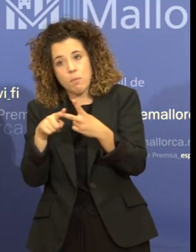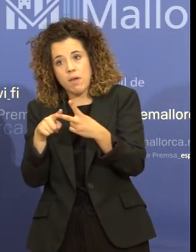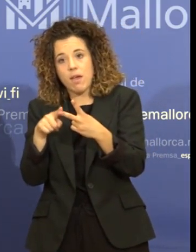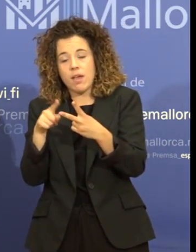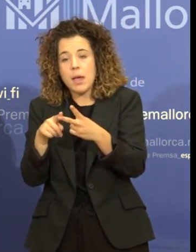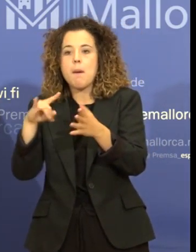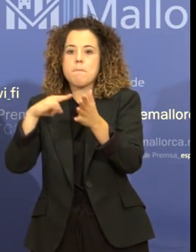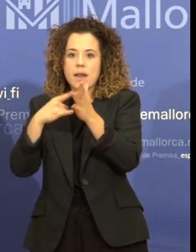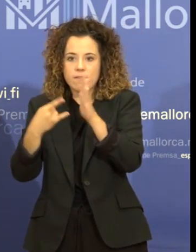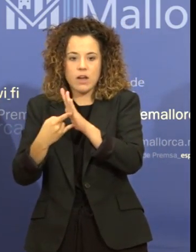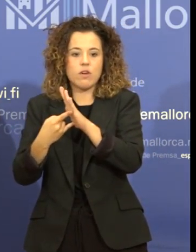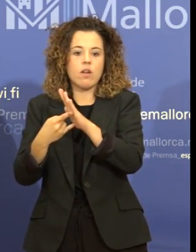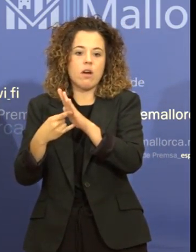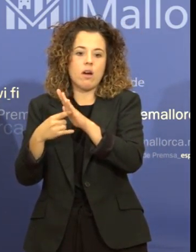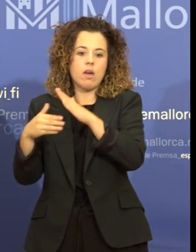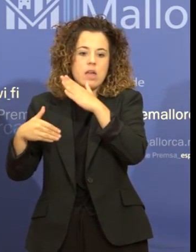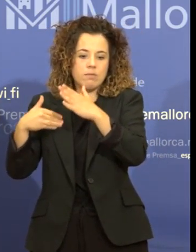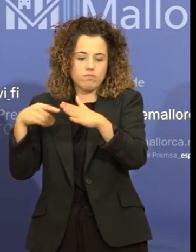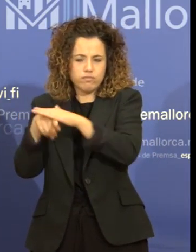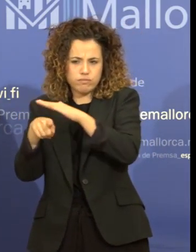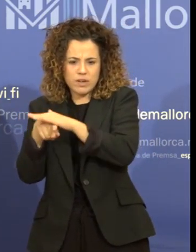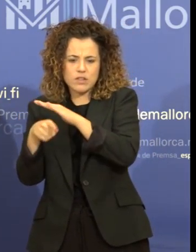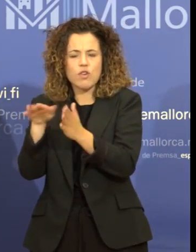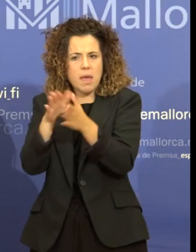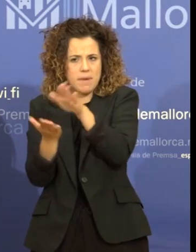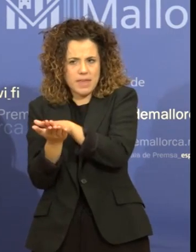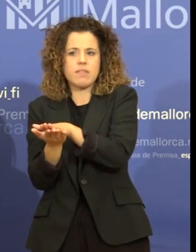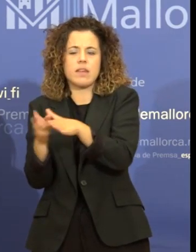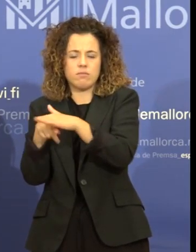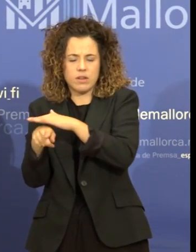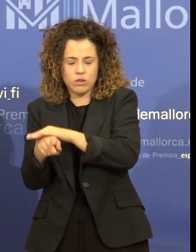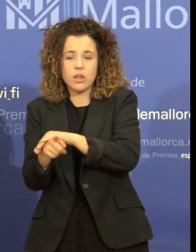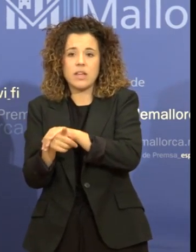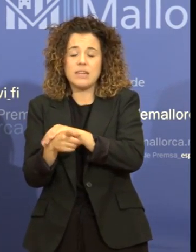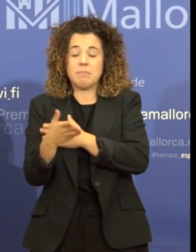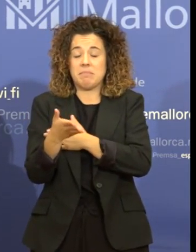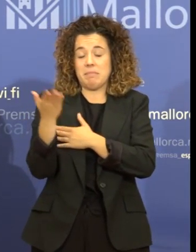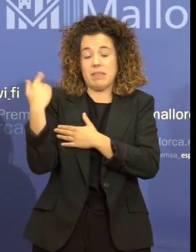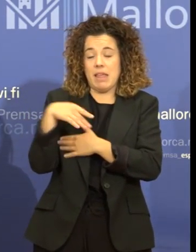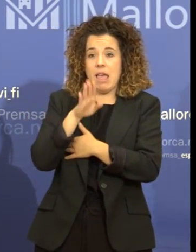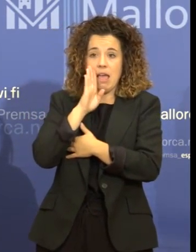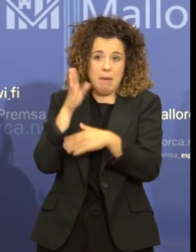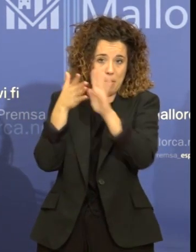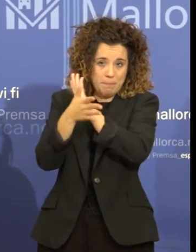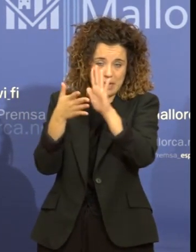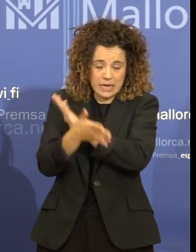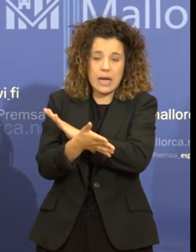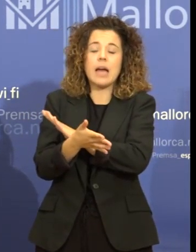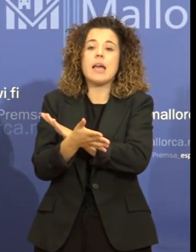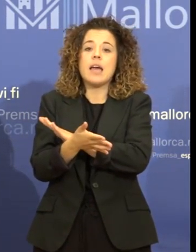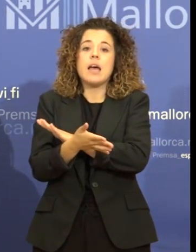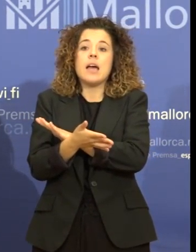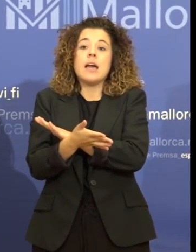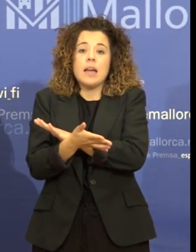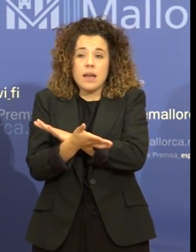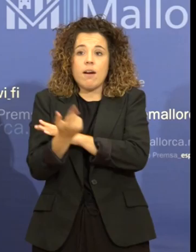de la tramitació dels expedients. Com vostès saben, i vam explicar en el seu moment, una vegada analitzat les